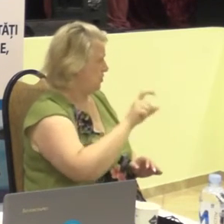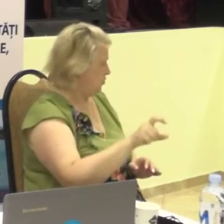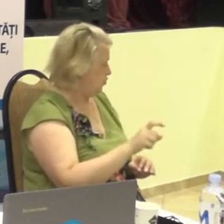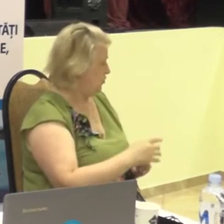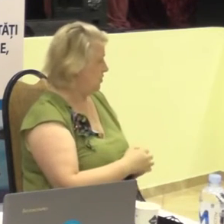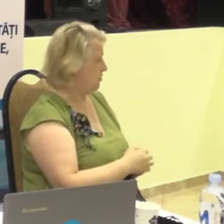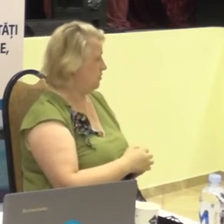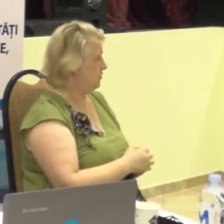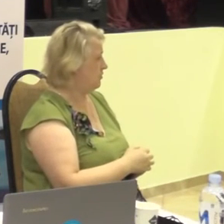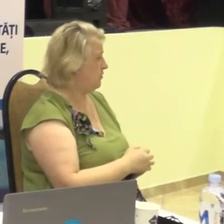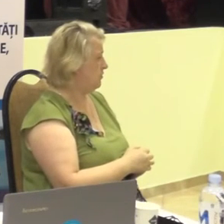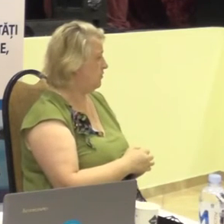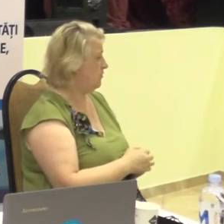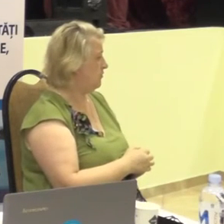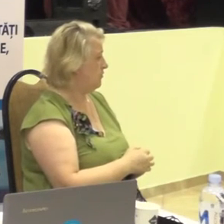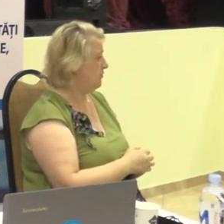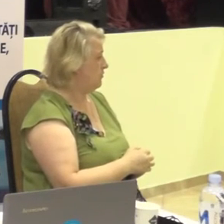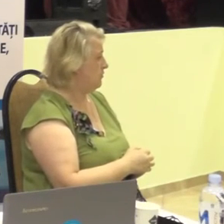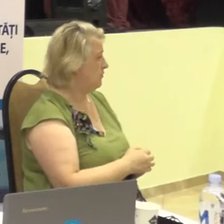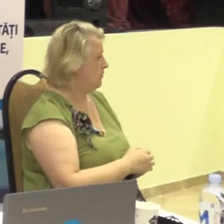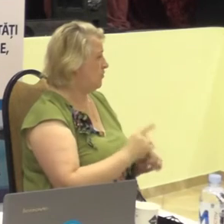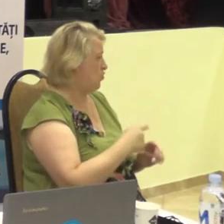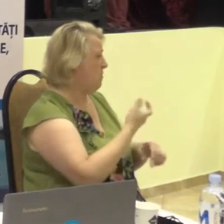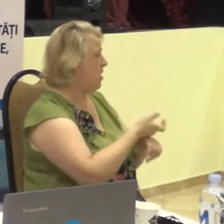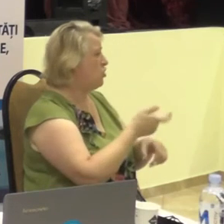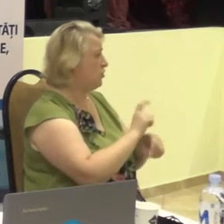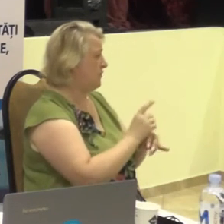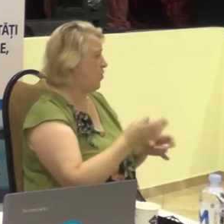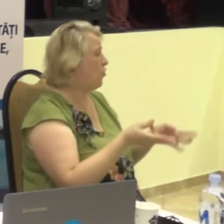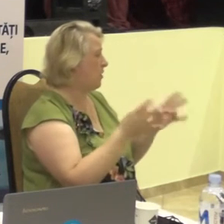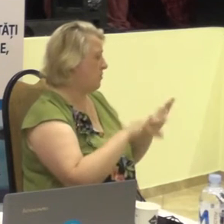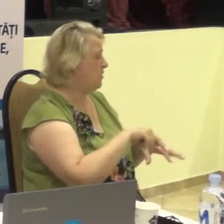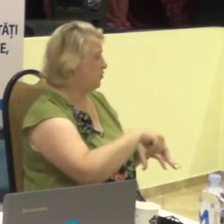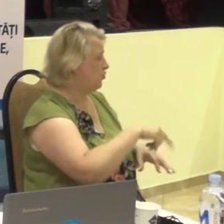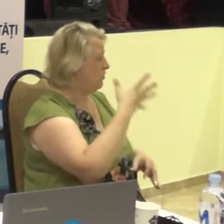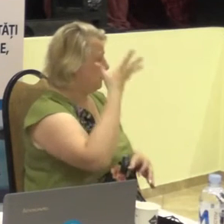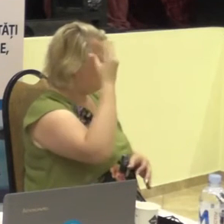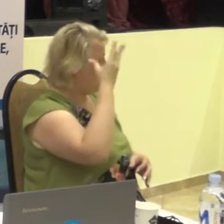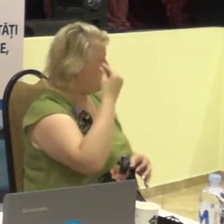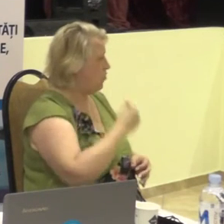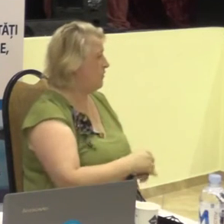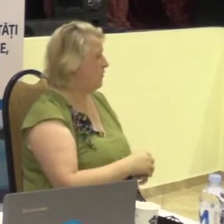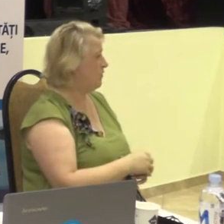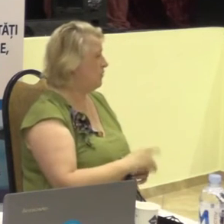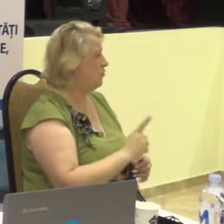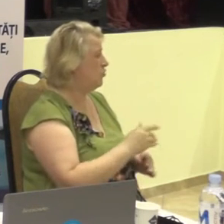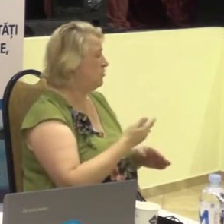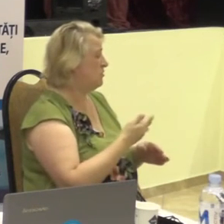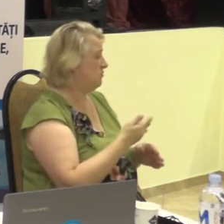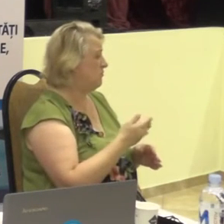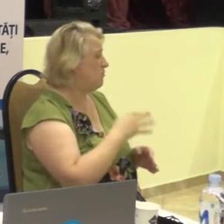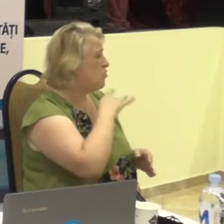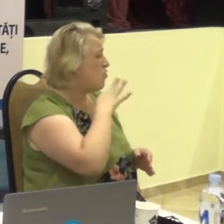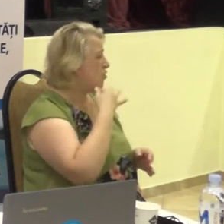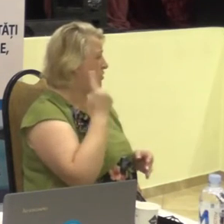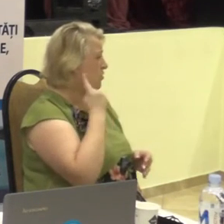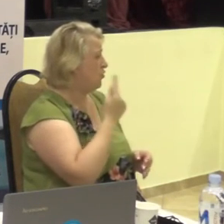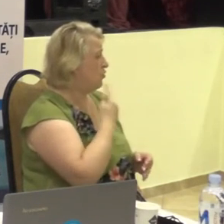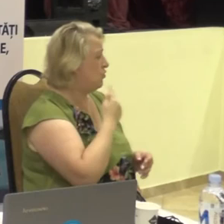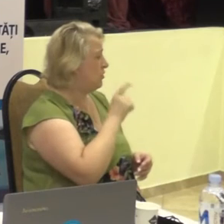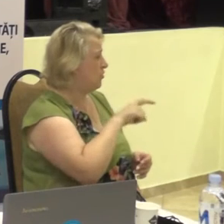cei care în majoritate au rămas la mai țară, deoarece o parte din sus,